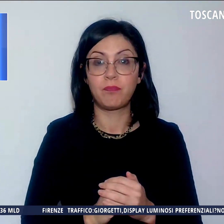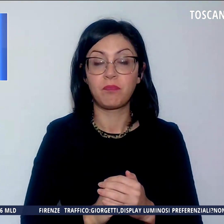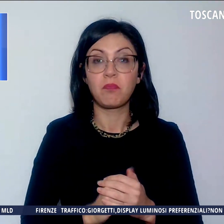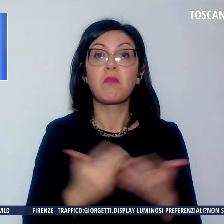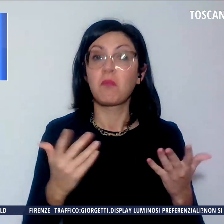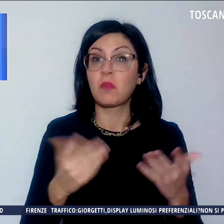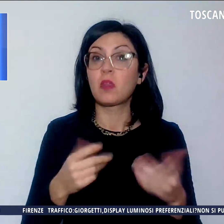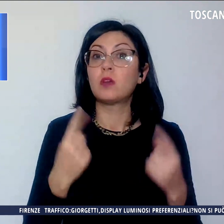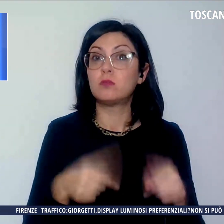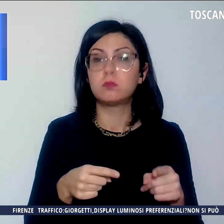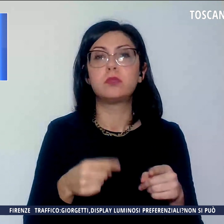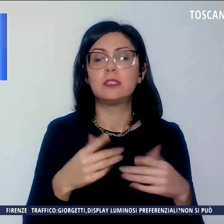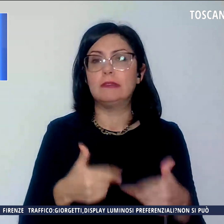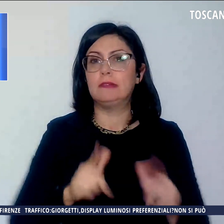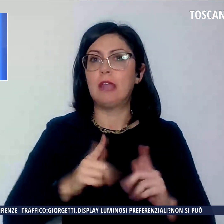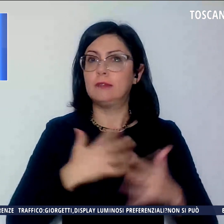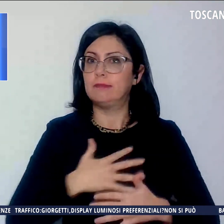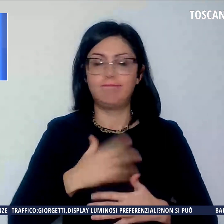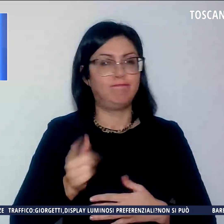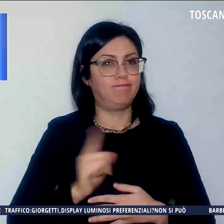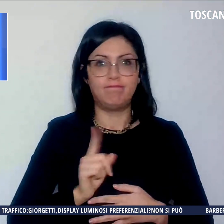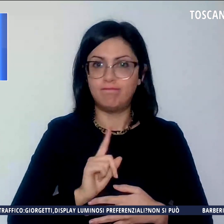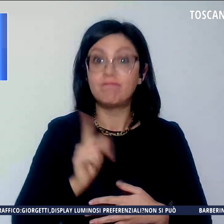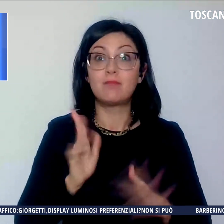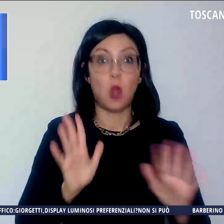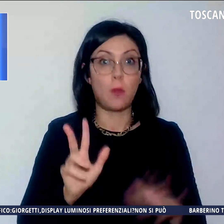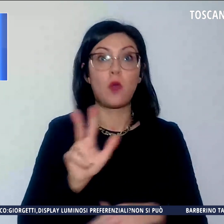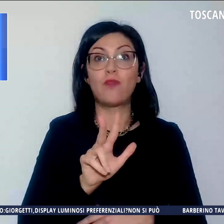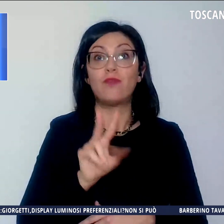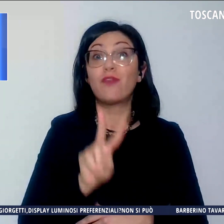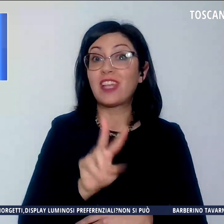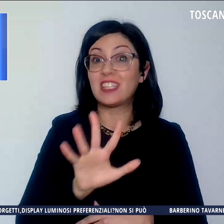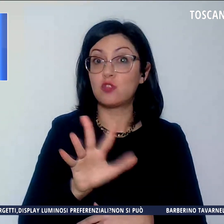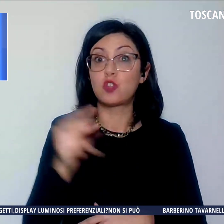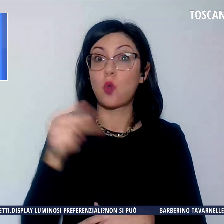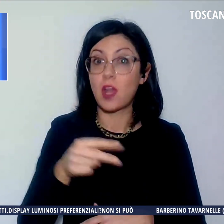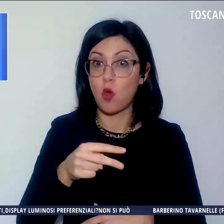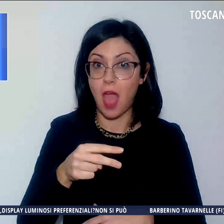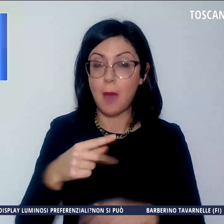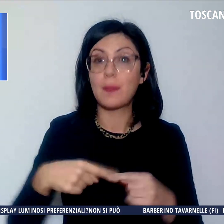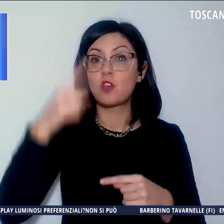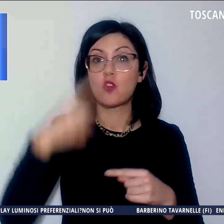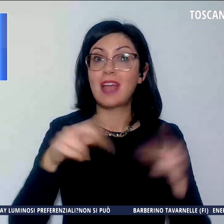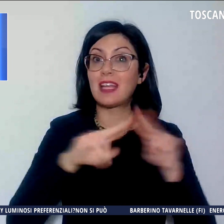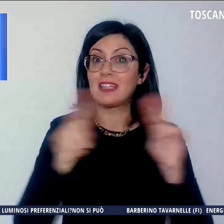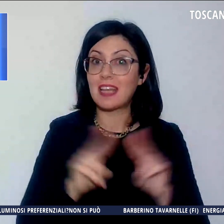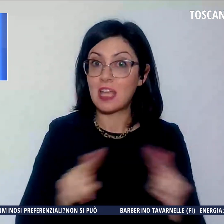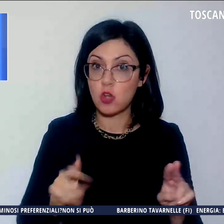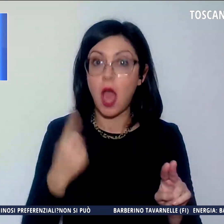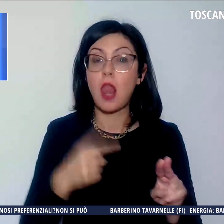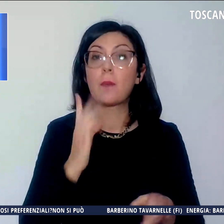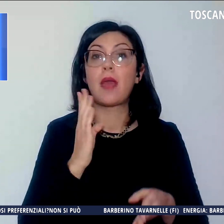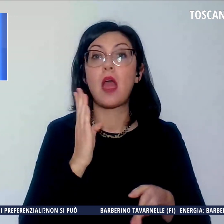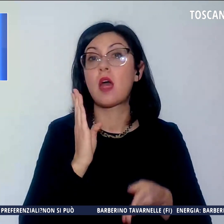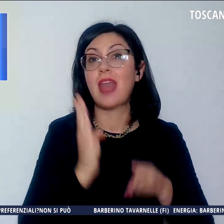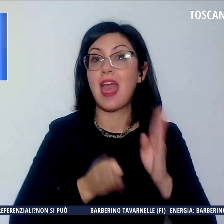confortante che alla vigilia del 25 novembre, giornata internazionale per l'eliminazione della violenza contro le donne,